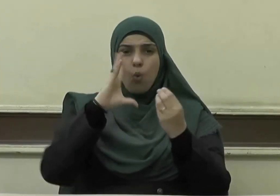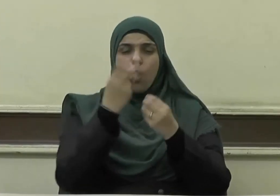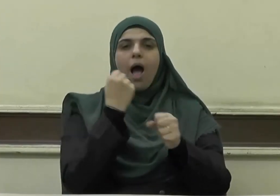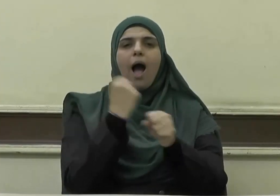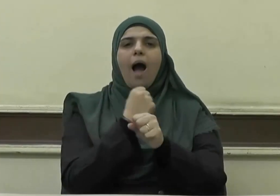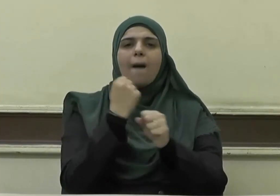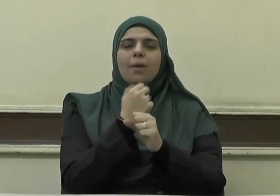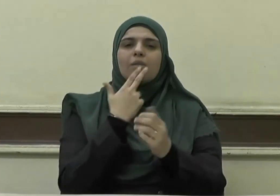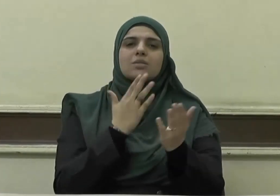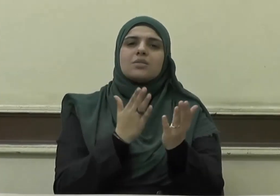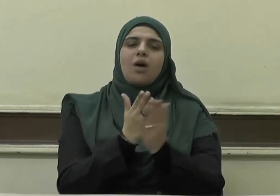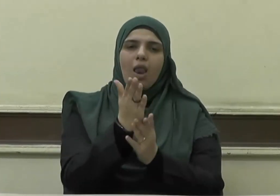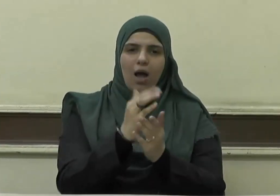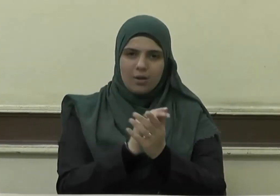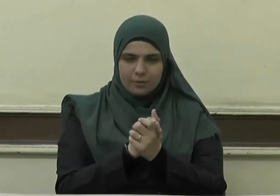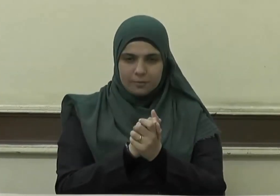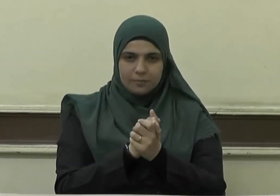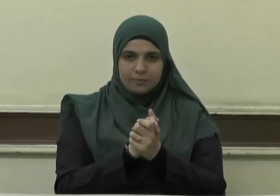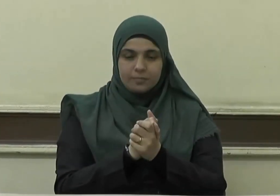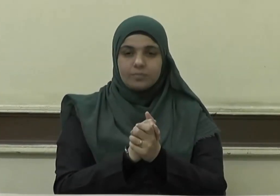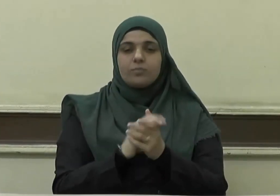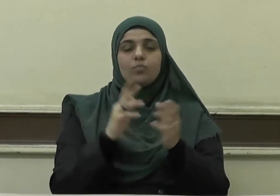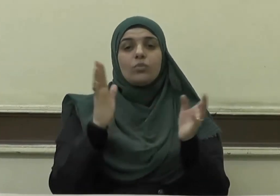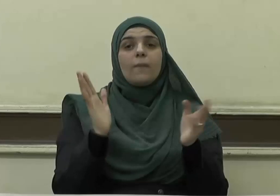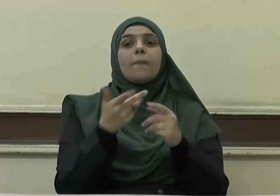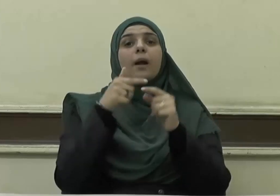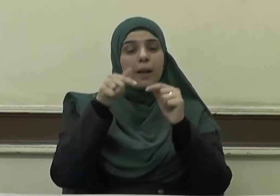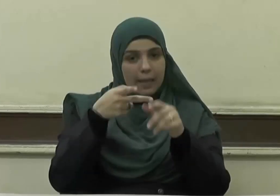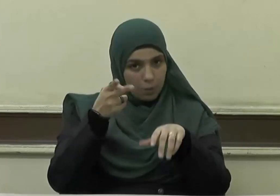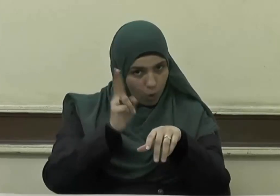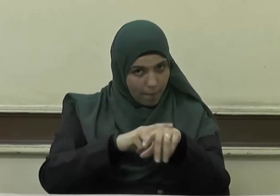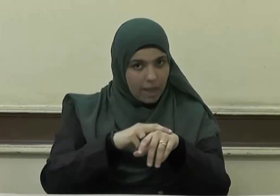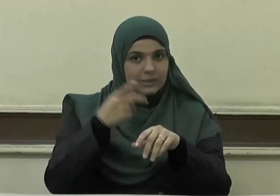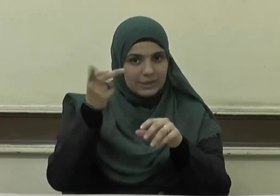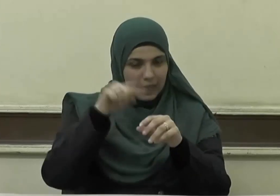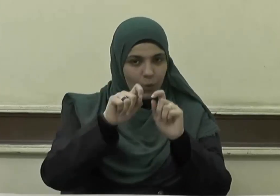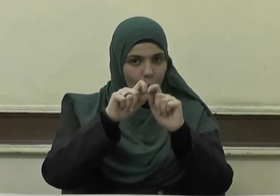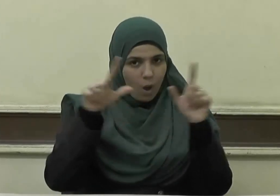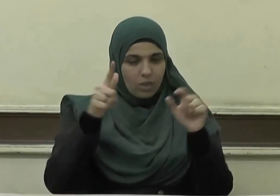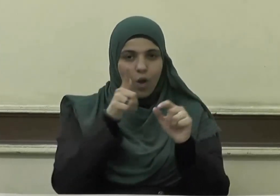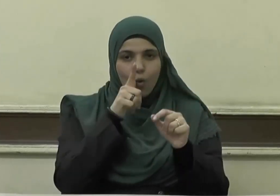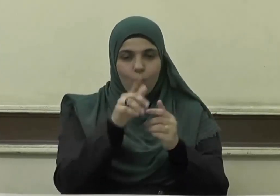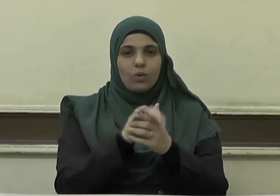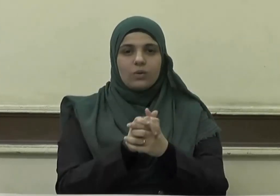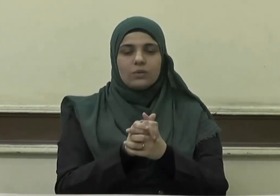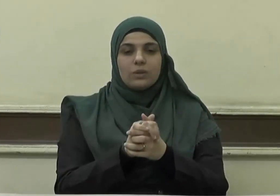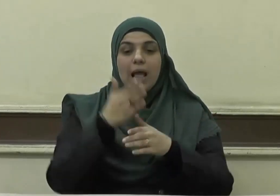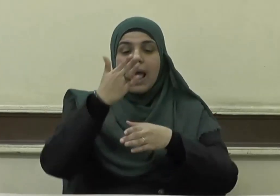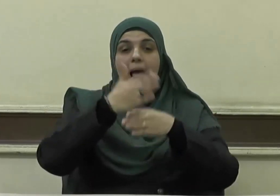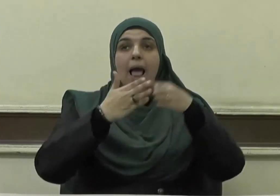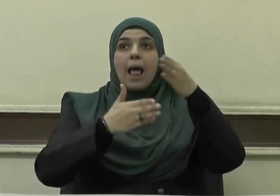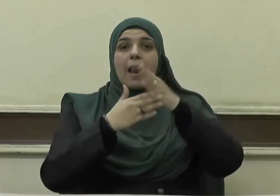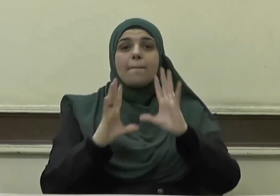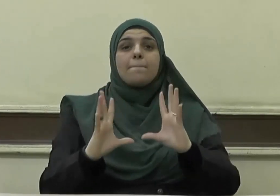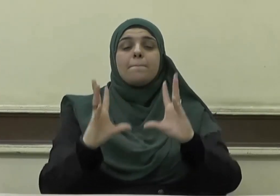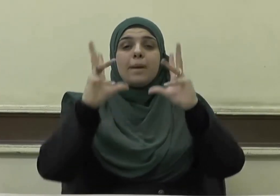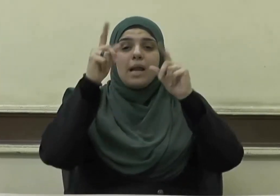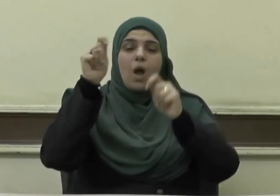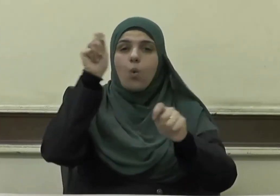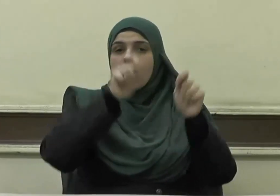الصالح ومن ذلك أيضا البناء والإصلاح والتعمير